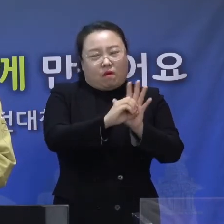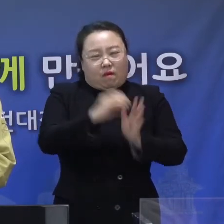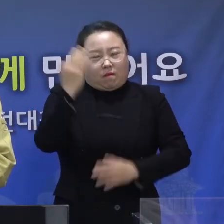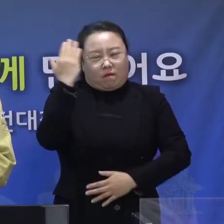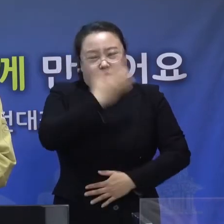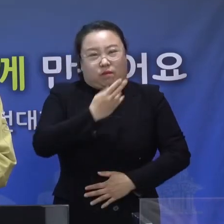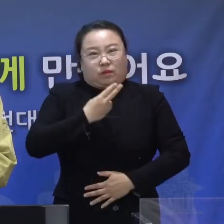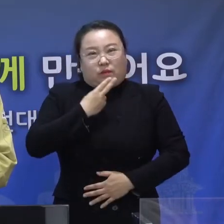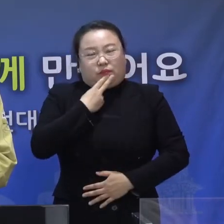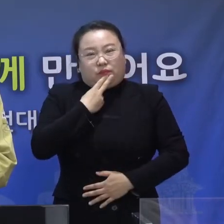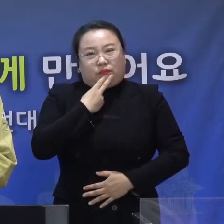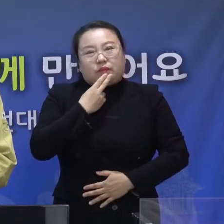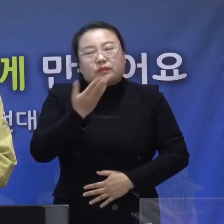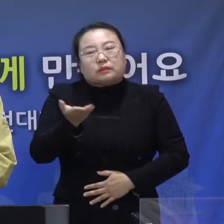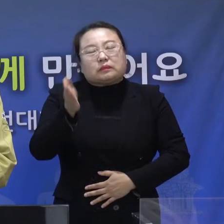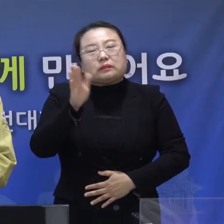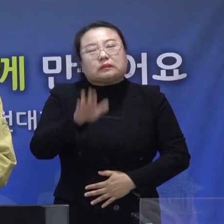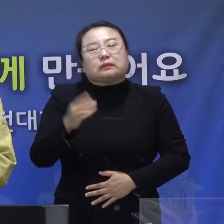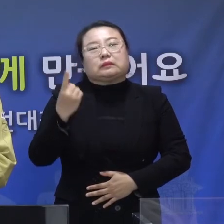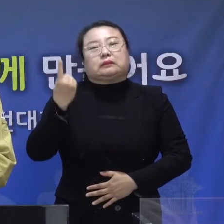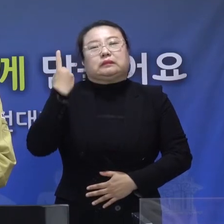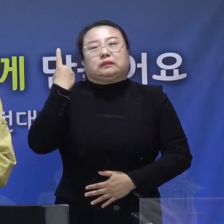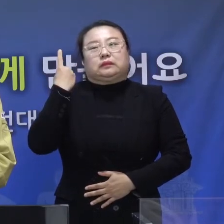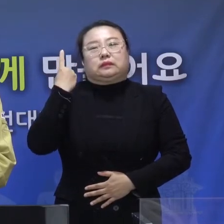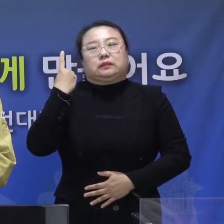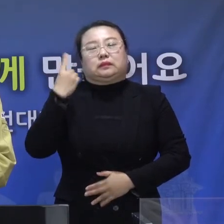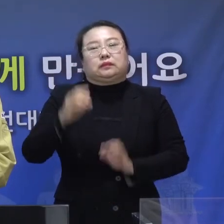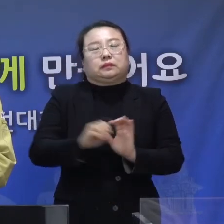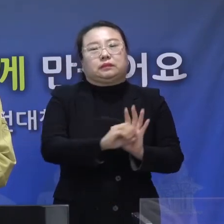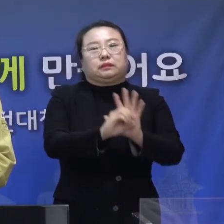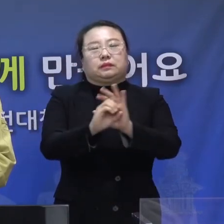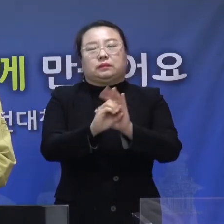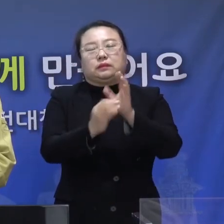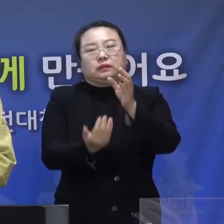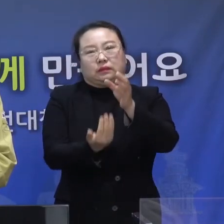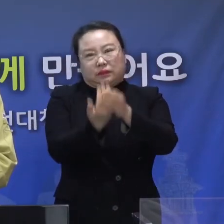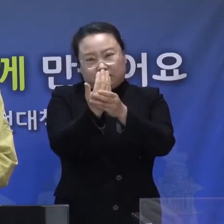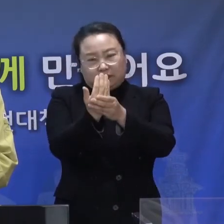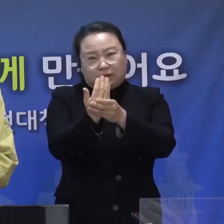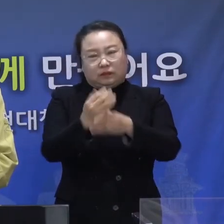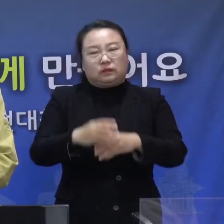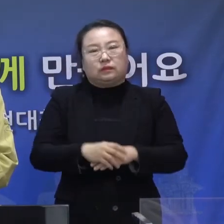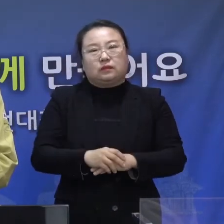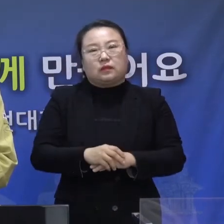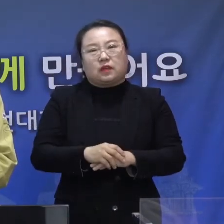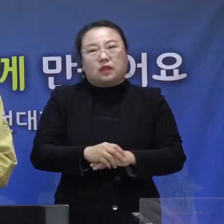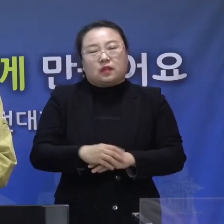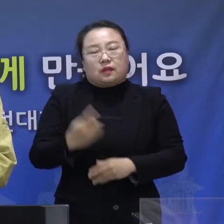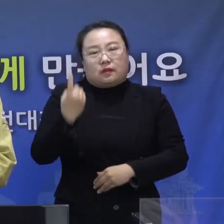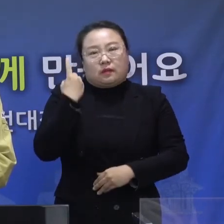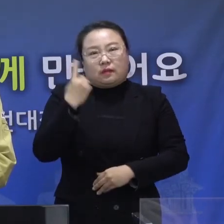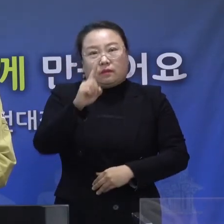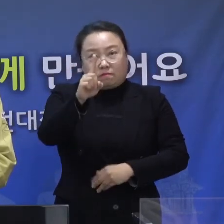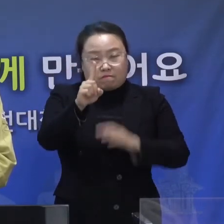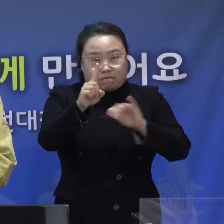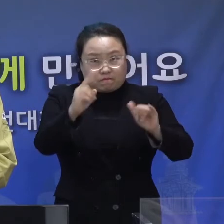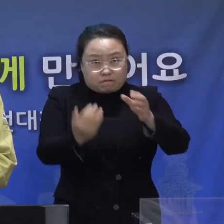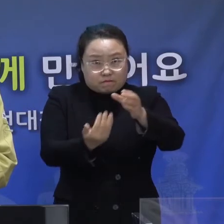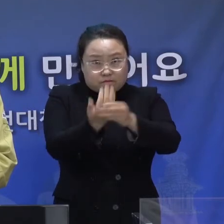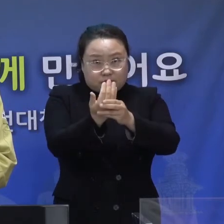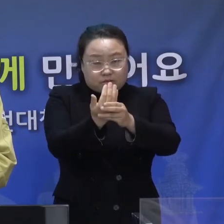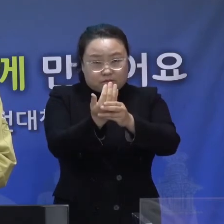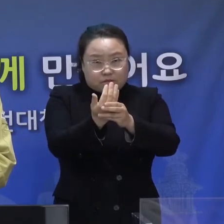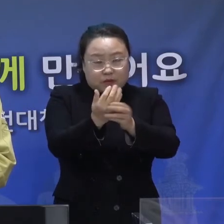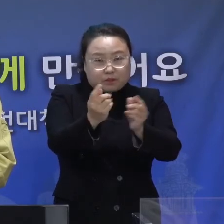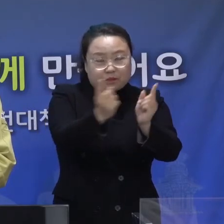왔습니다만 안타깝게도 어제 확진자 1명이 발생한 데 이어서 이분과 접촉한 5명이